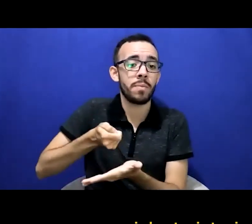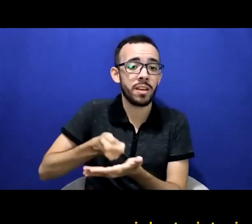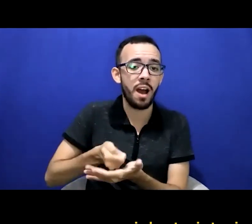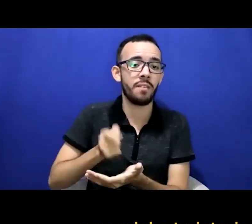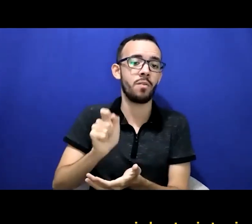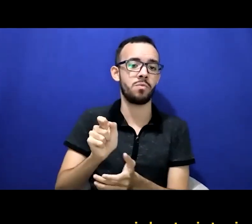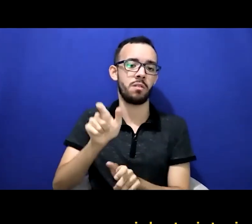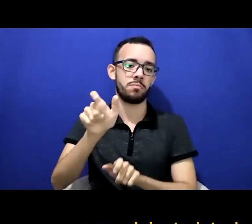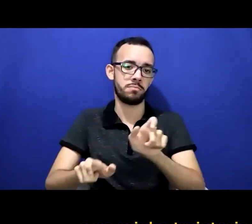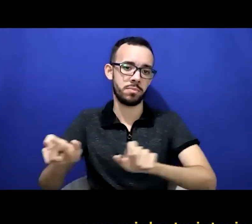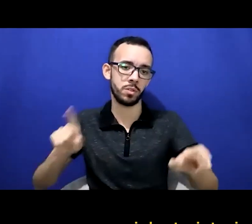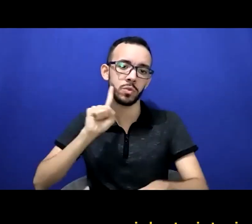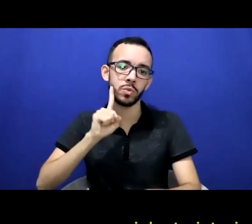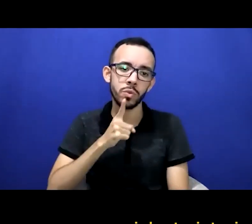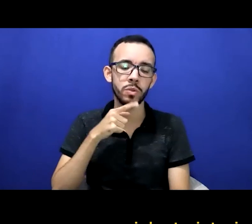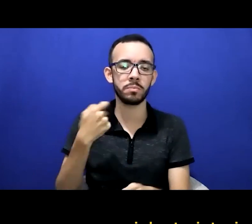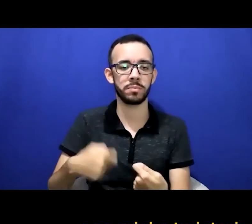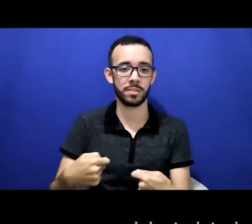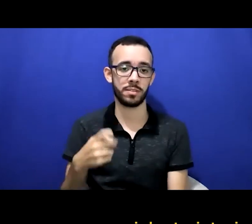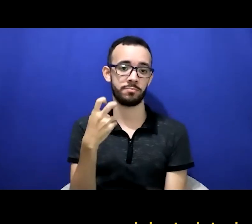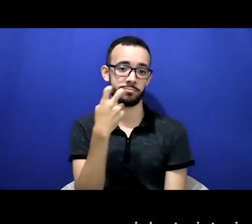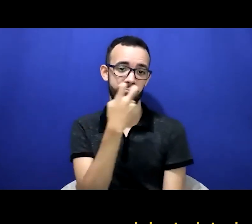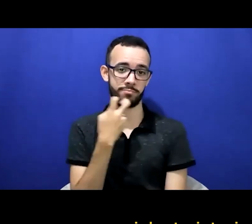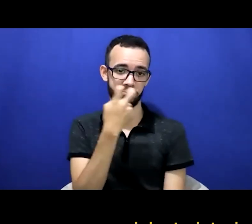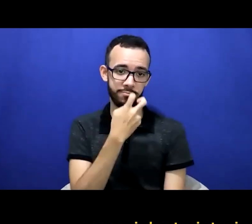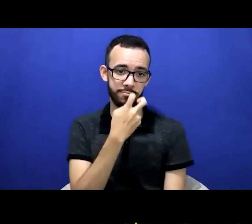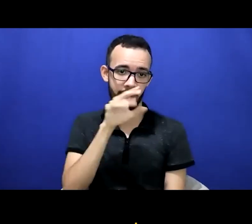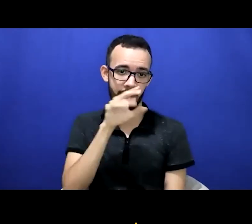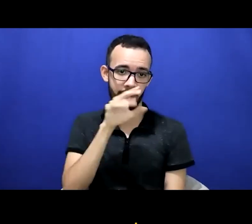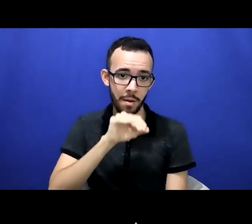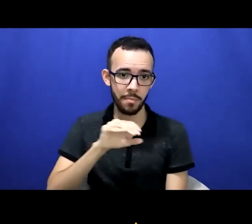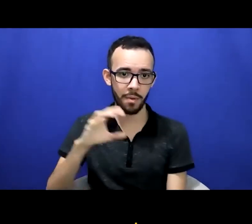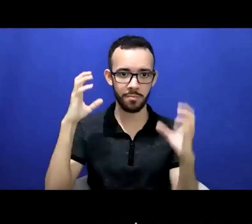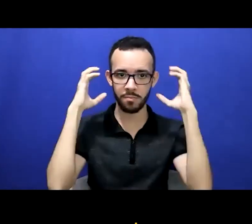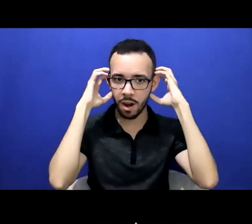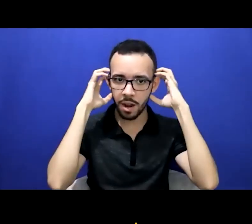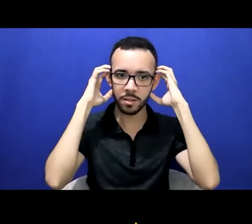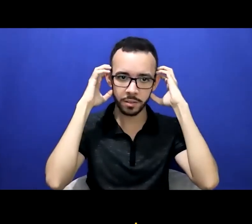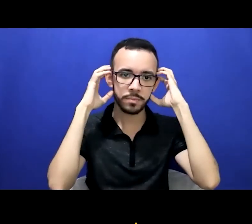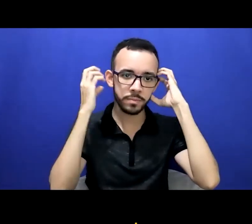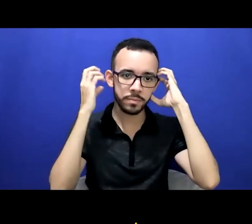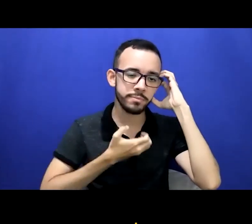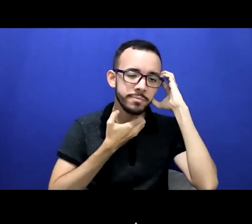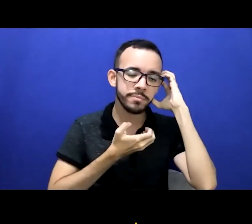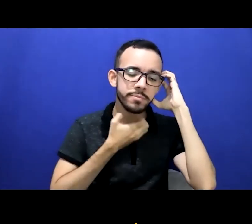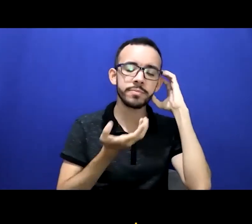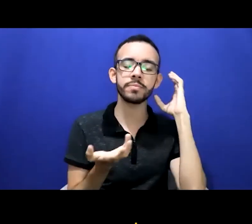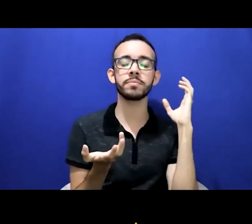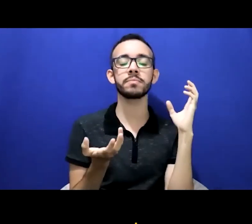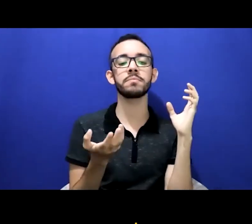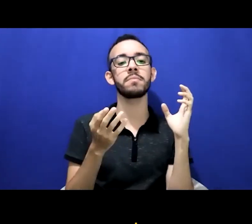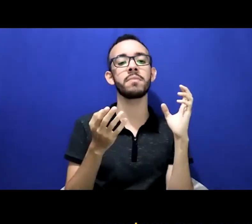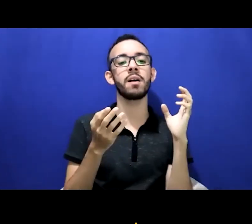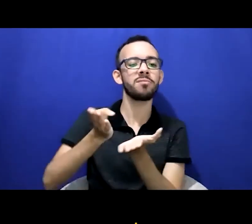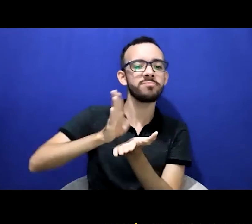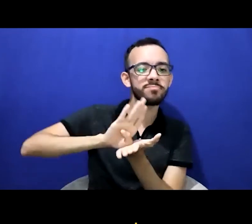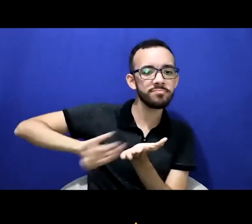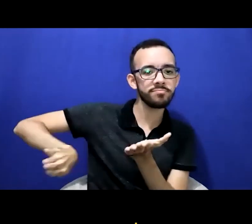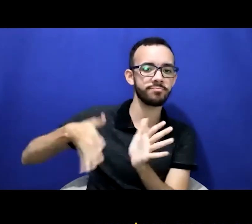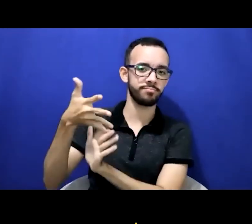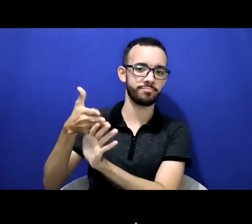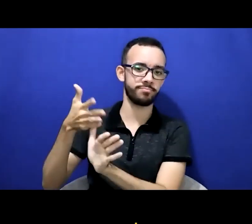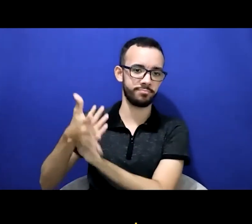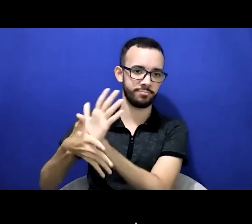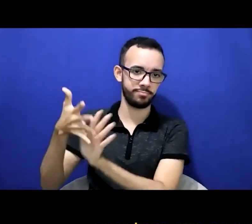o que acontece ou na trajetória dos surdos em geral acontece que os surdos são primeiramente